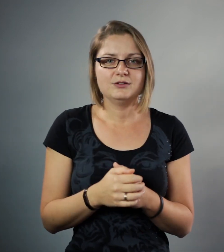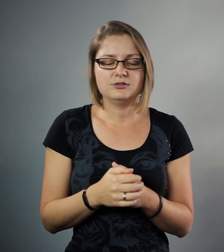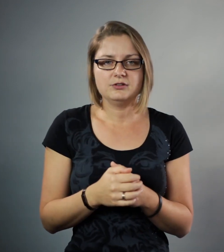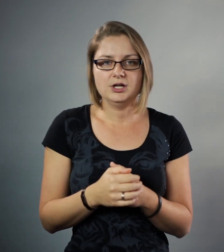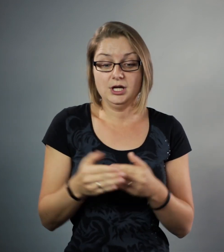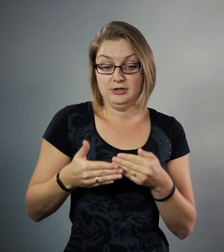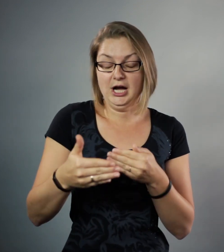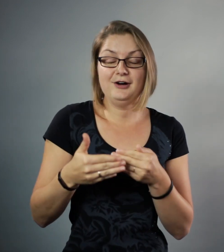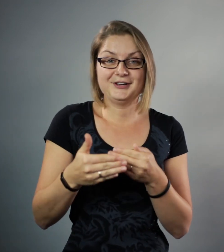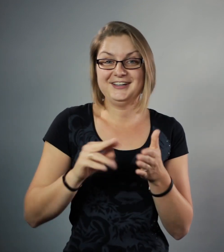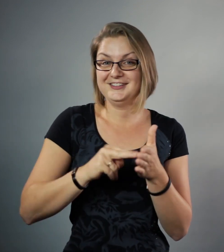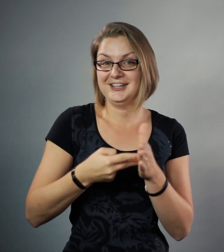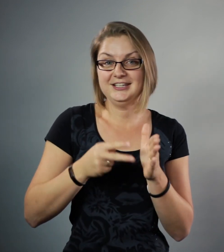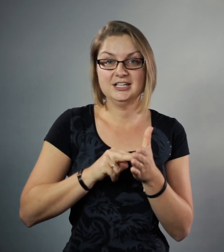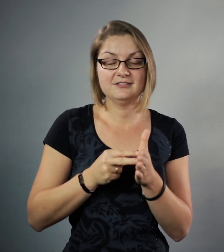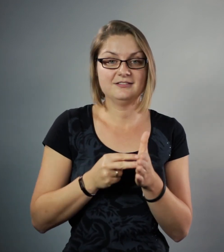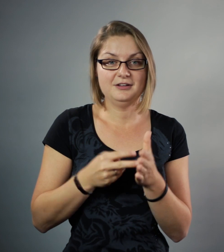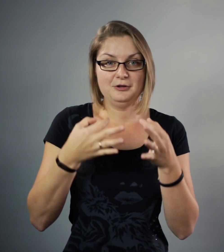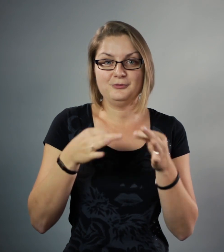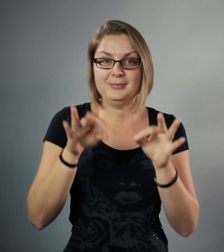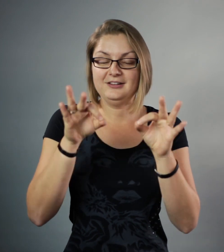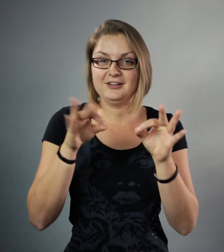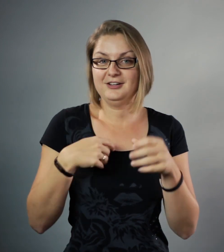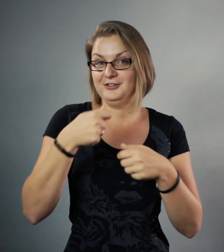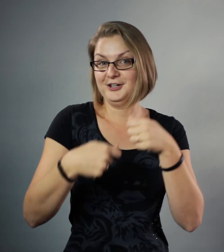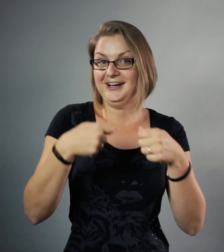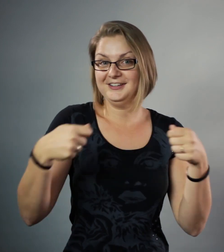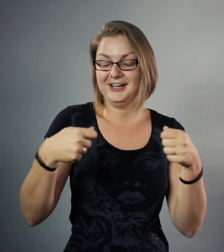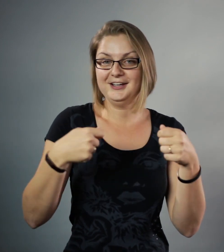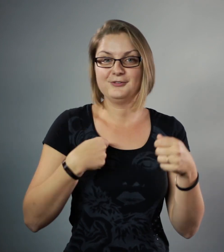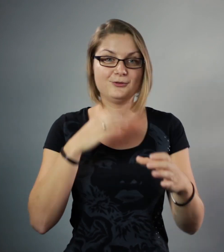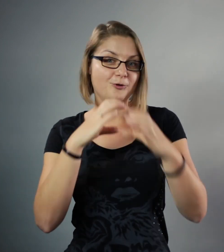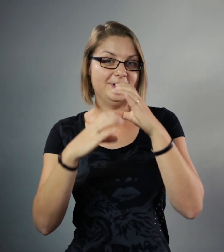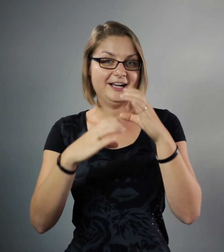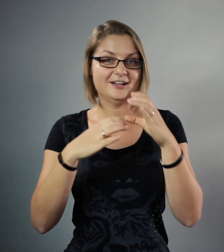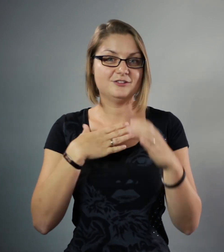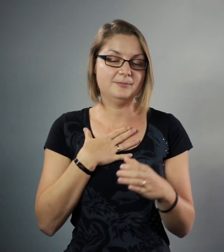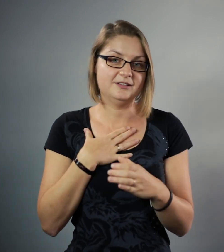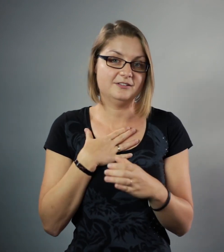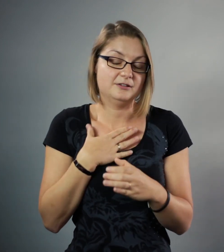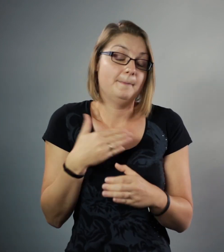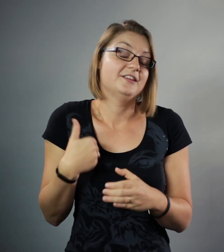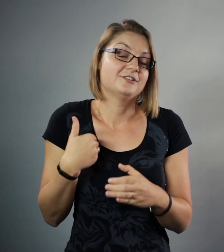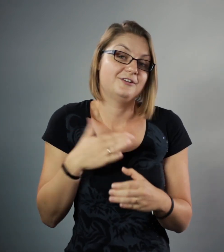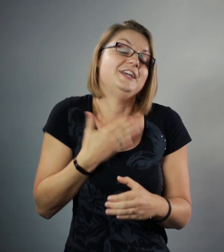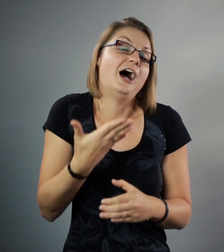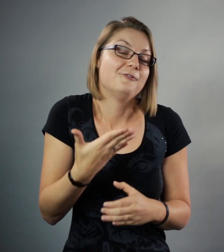Dus de huidige technieken verbeteren de kwaliteit van de communicatie met de mensen van wie ik hou.